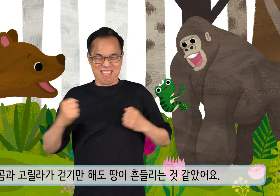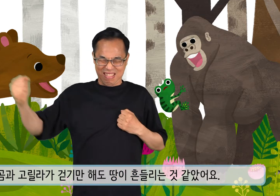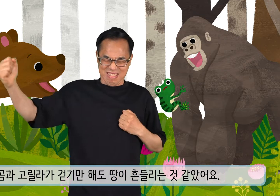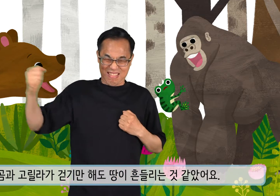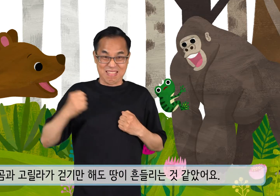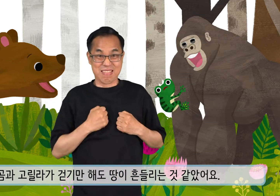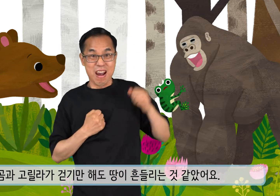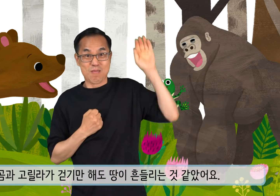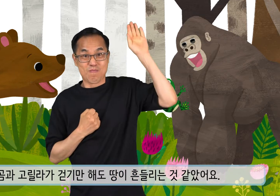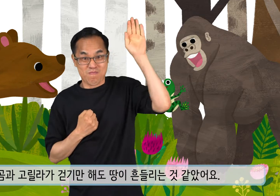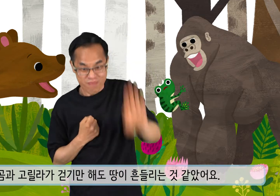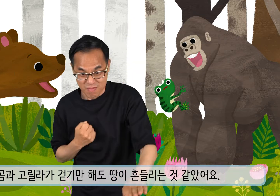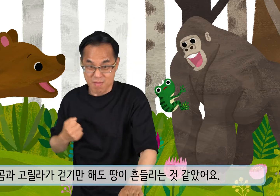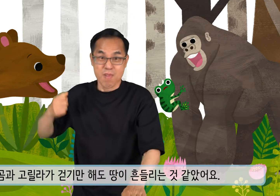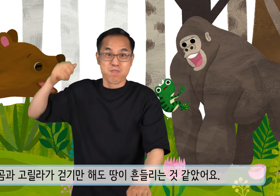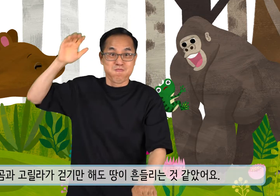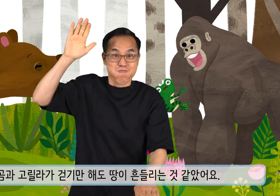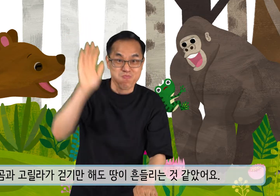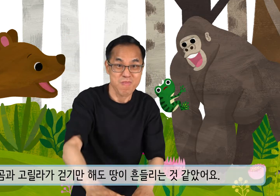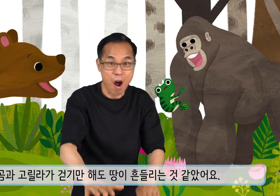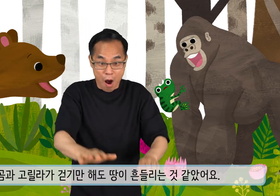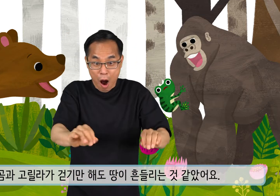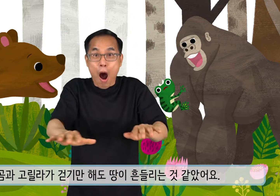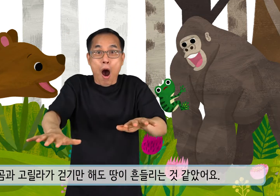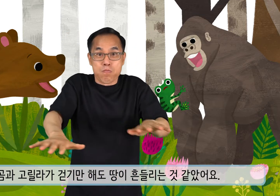해도 땅이 흔들리는 것 같았어요.